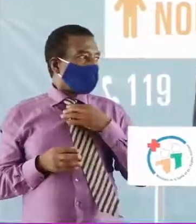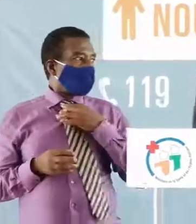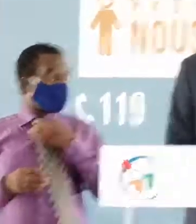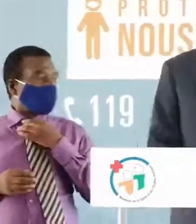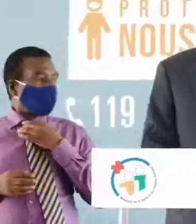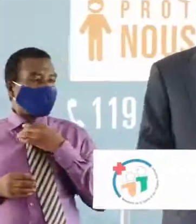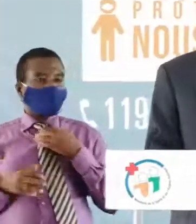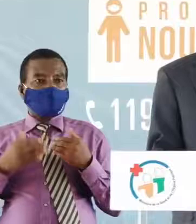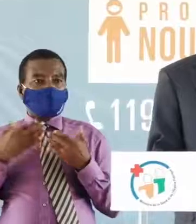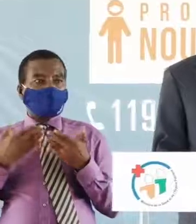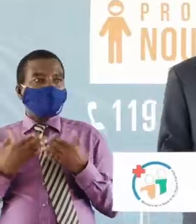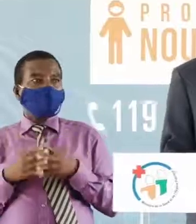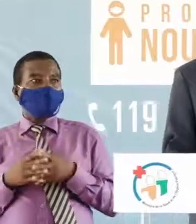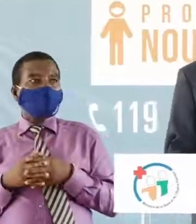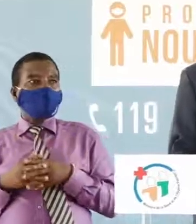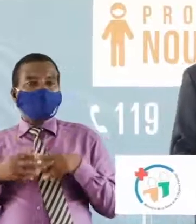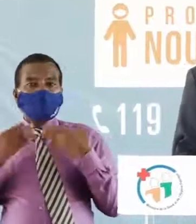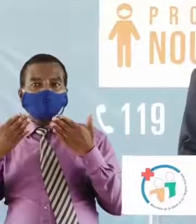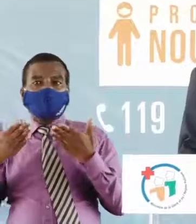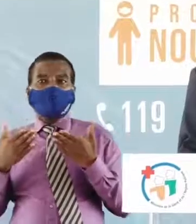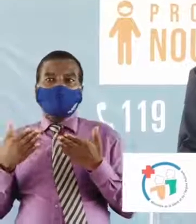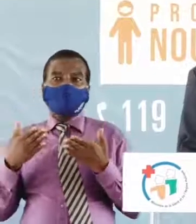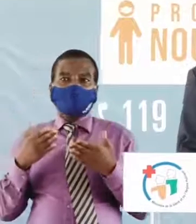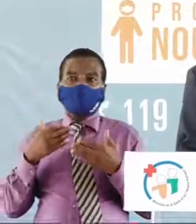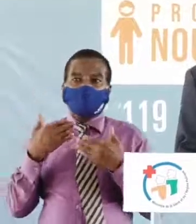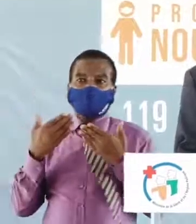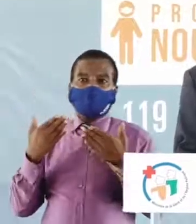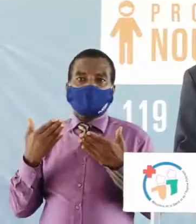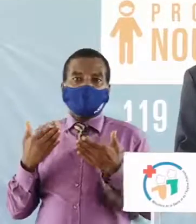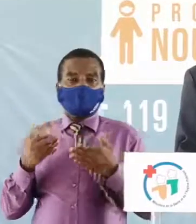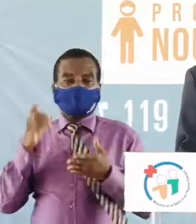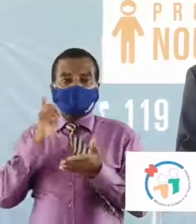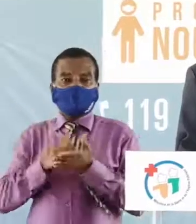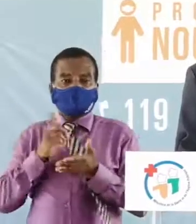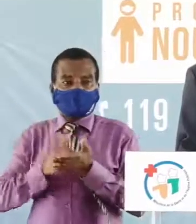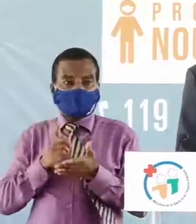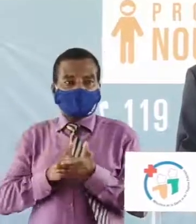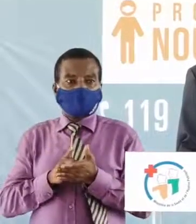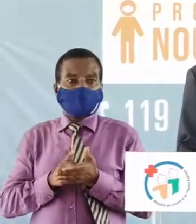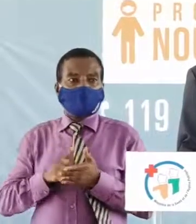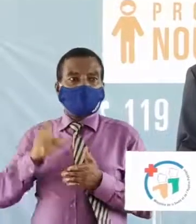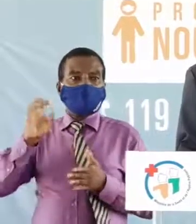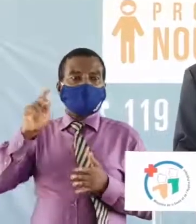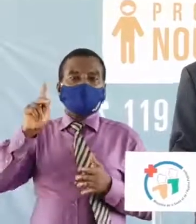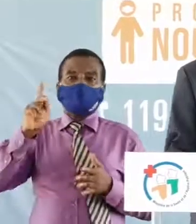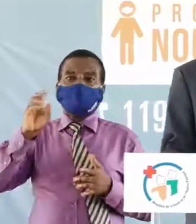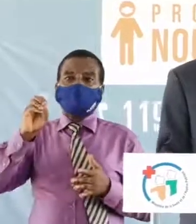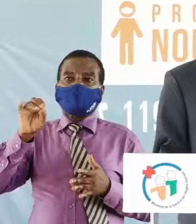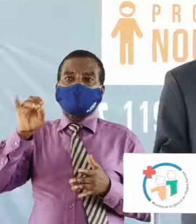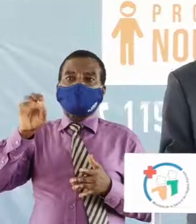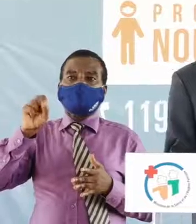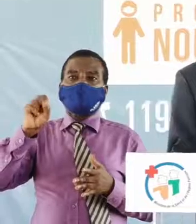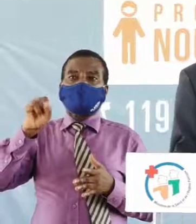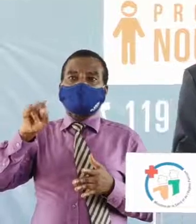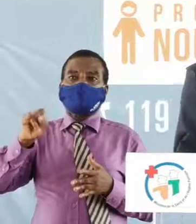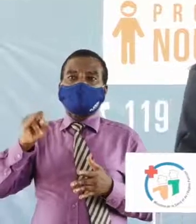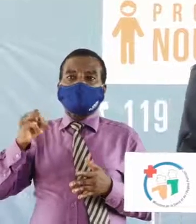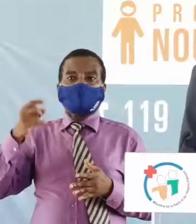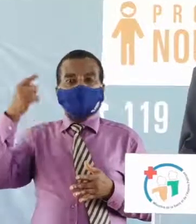Bonjour, merci Yaledi et merci au docteur Edith Kouassi pour ses rappels